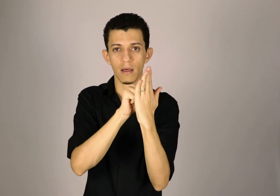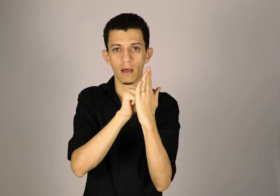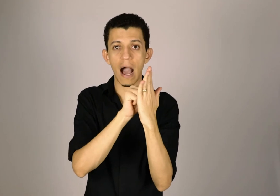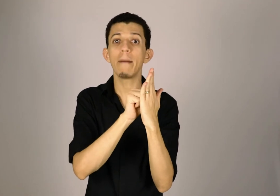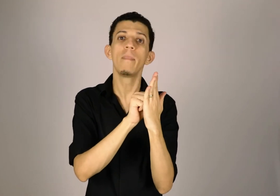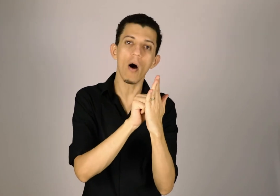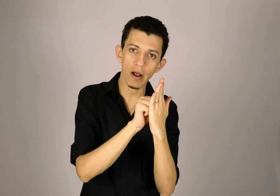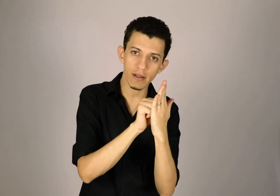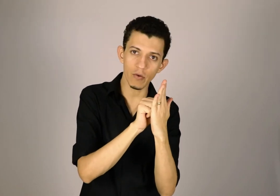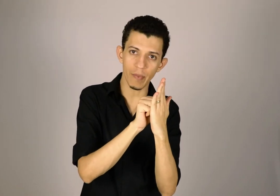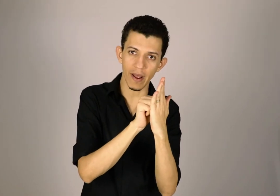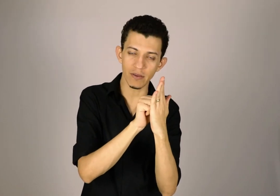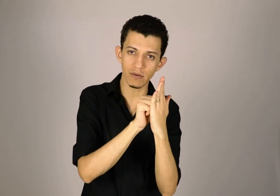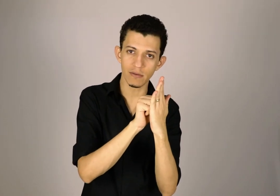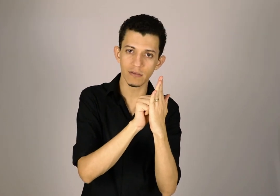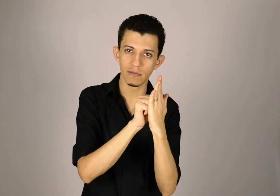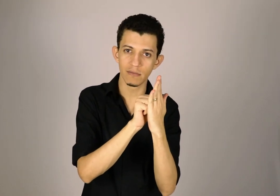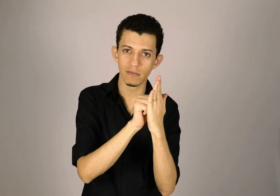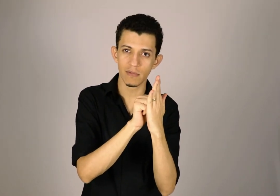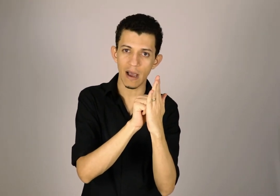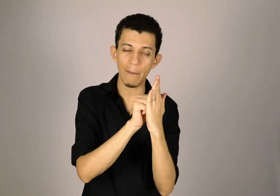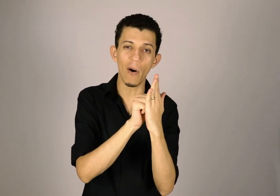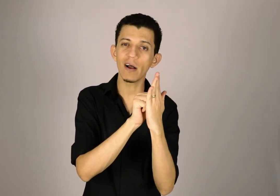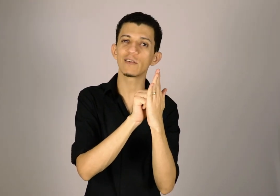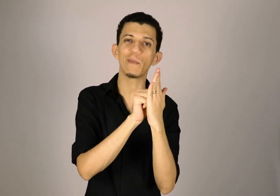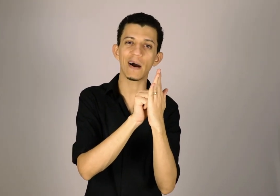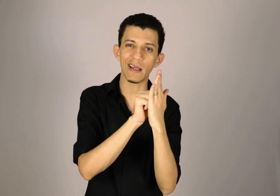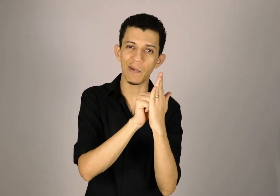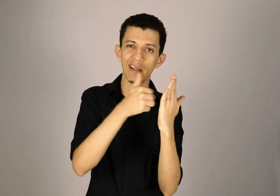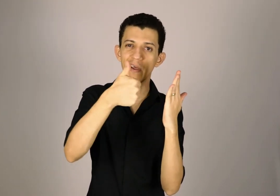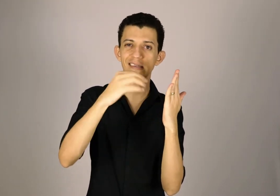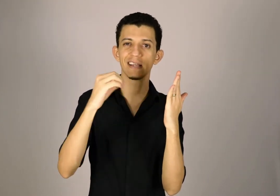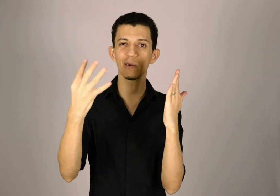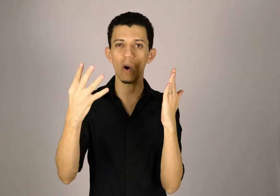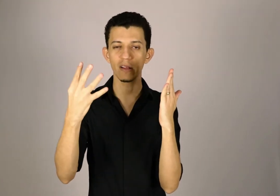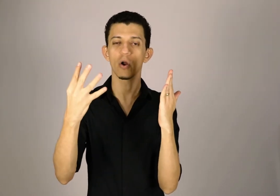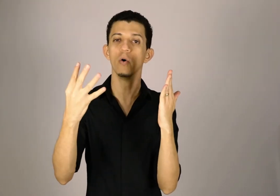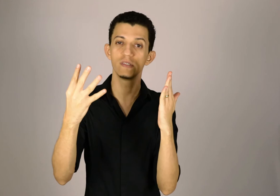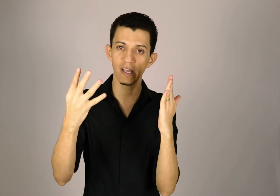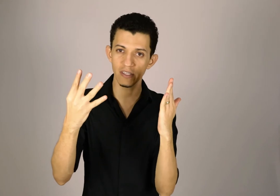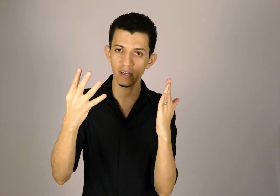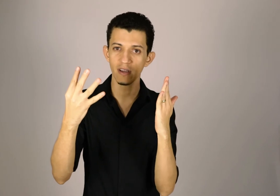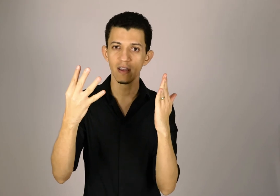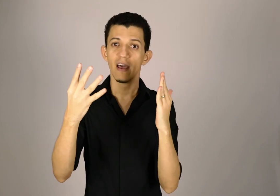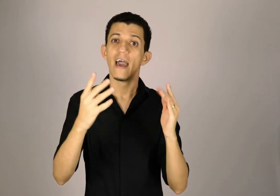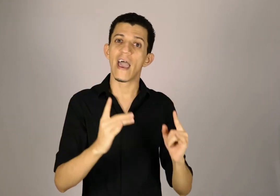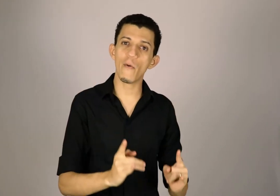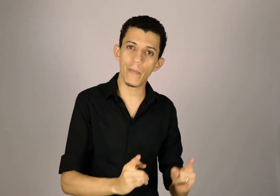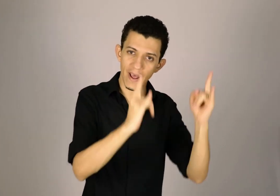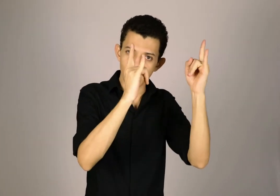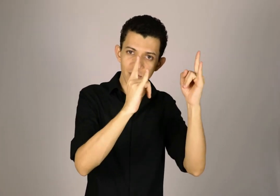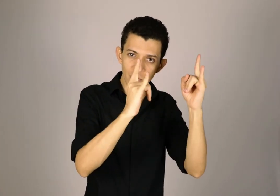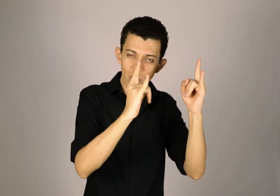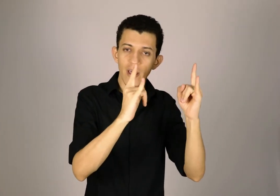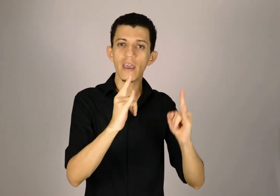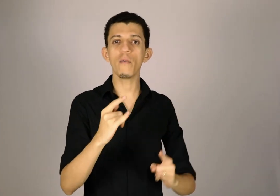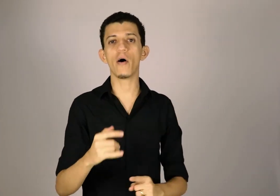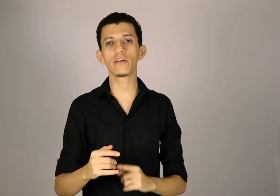A porta do prédio, a porta do apartamento é a 104. Ou seja, é um prédio azul e eu moro no